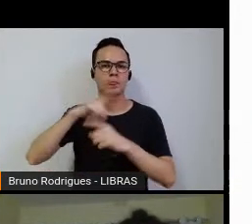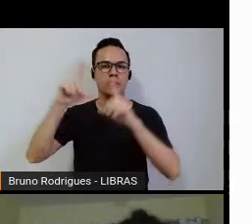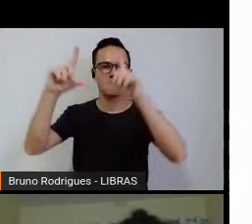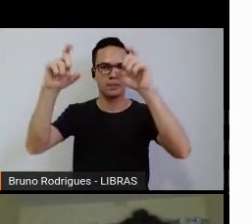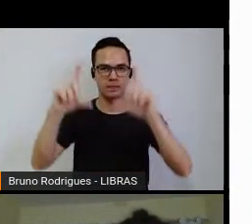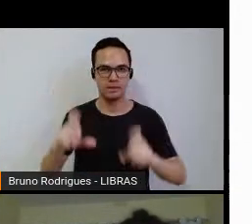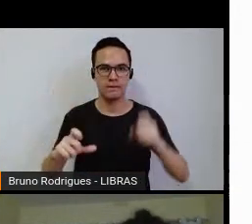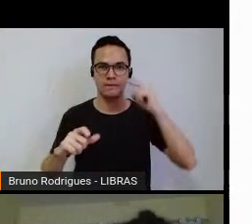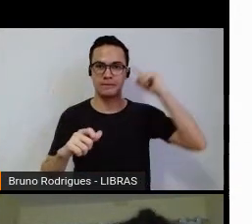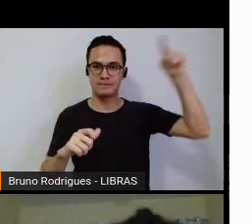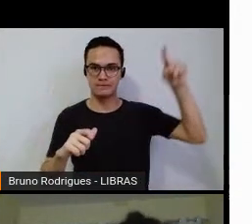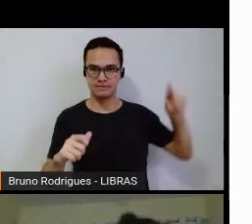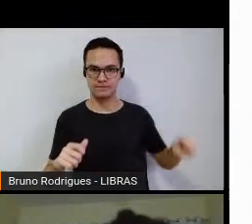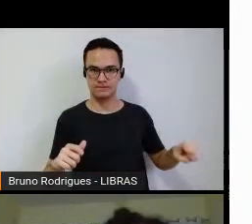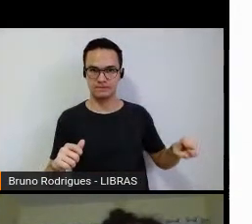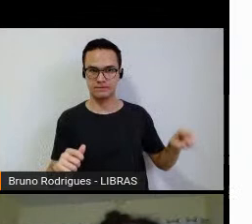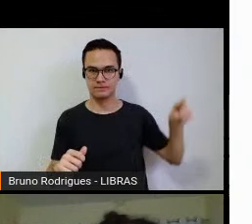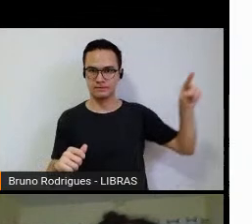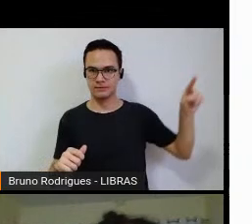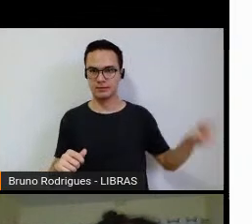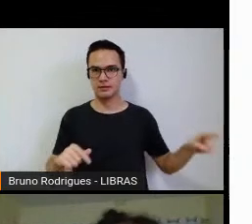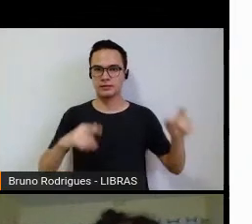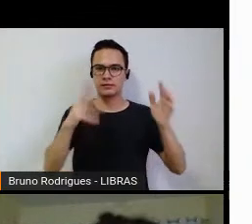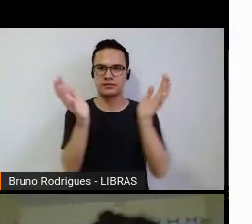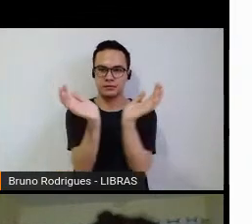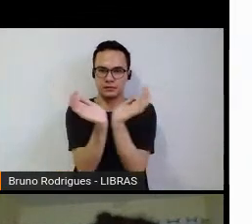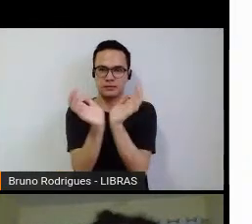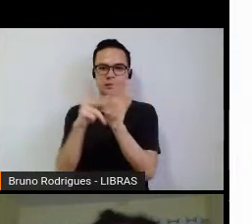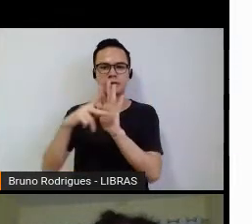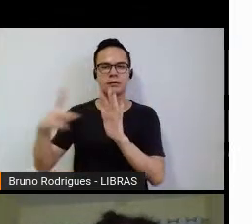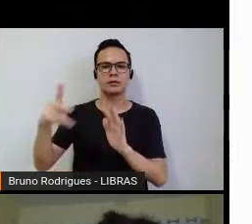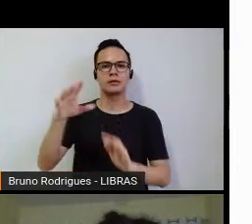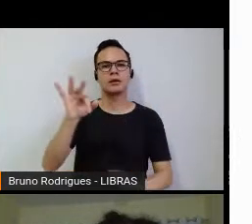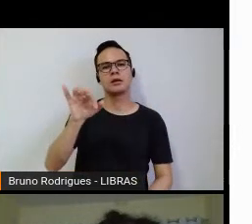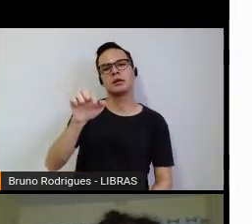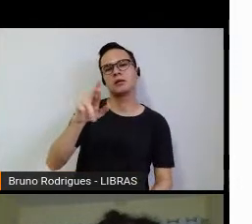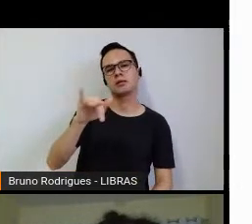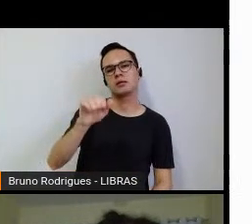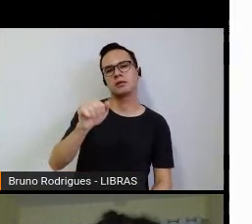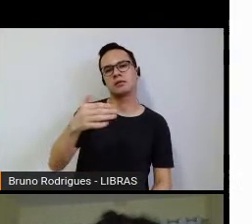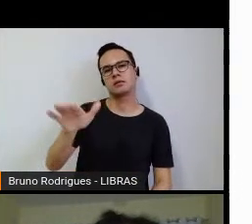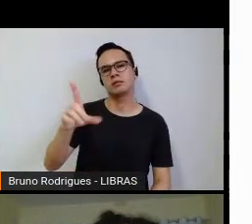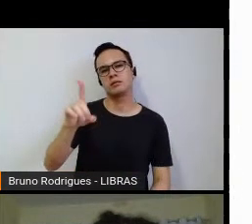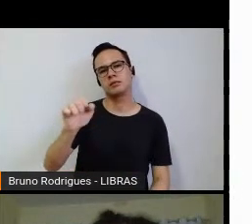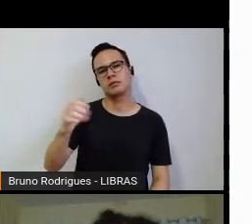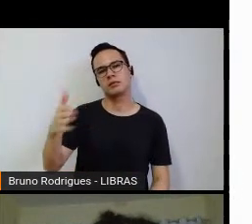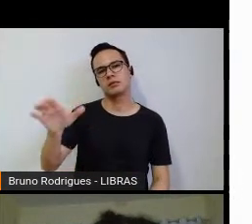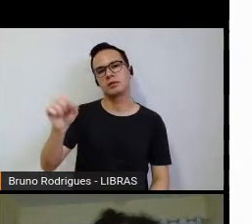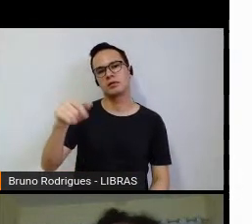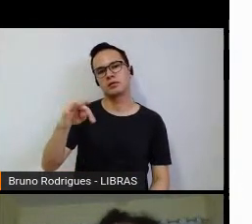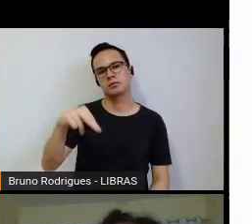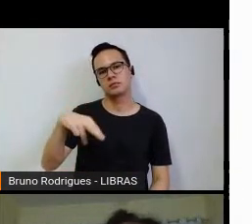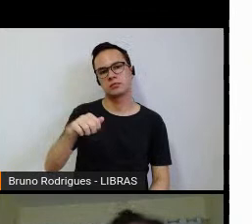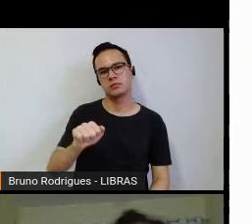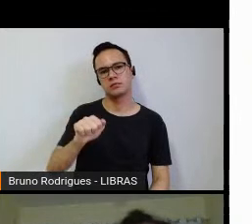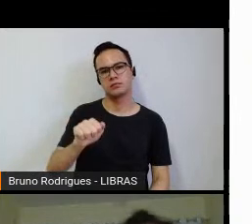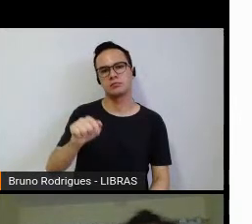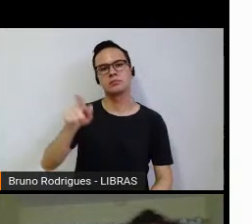são fotos de um time de Feira de Santana, chamado Flamengo de Feira de Santana, que